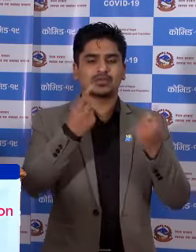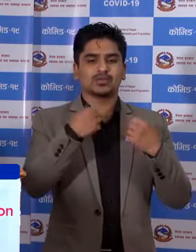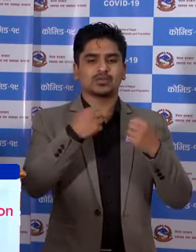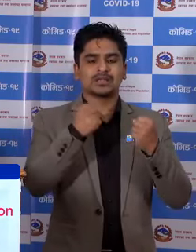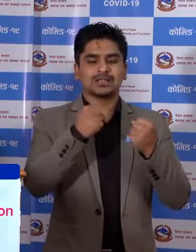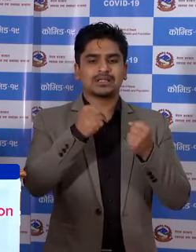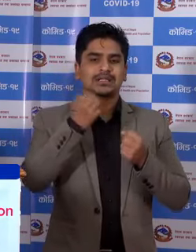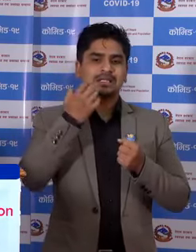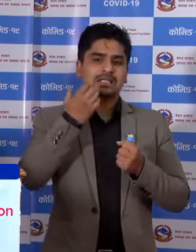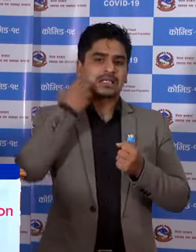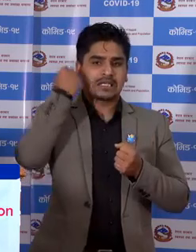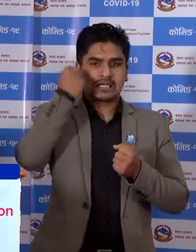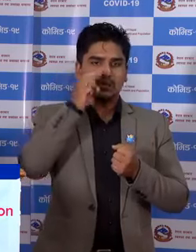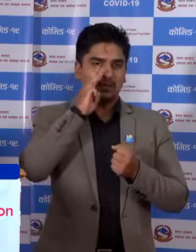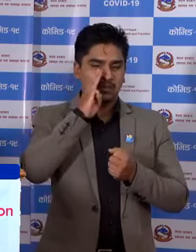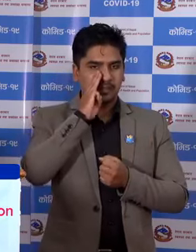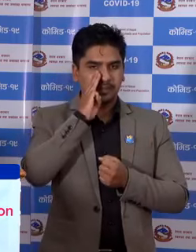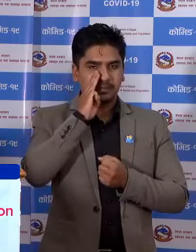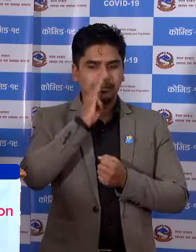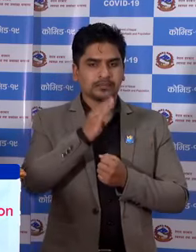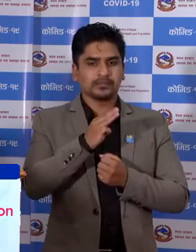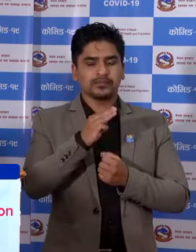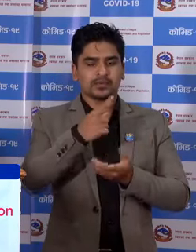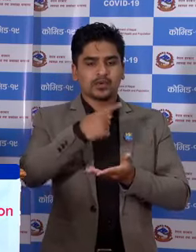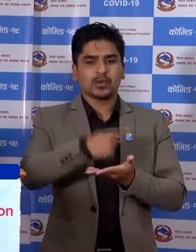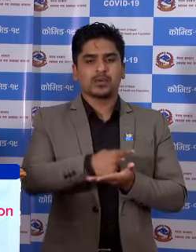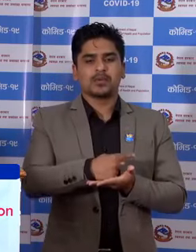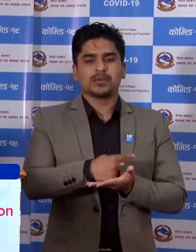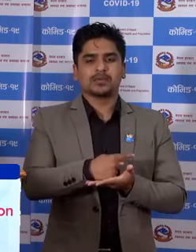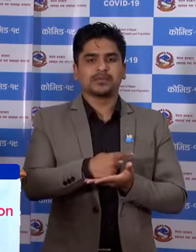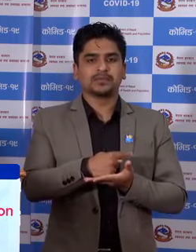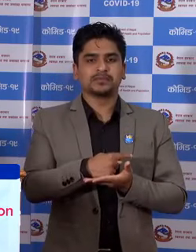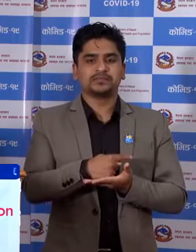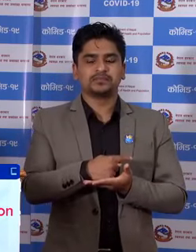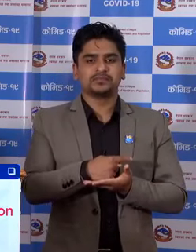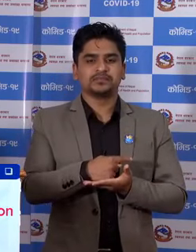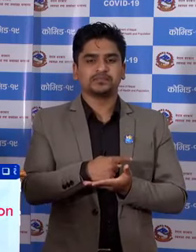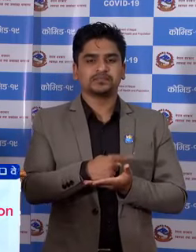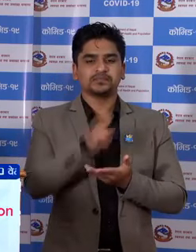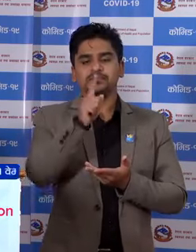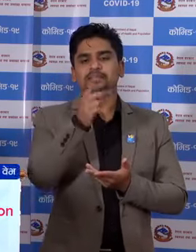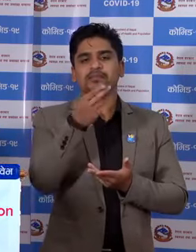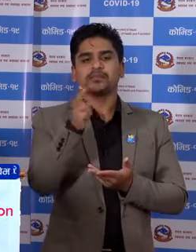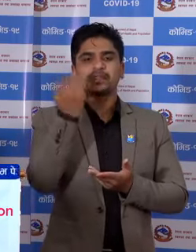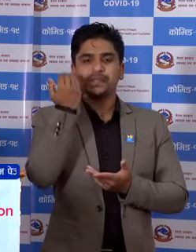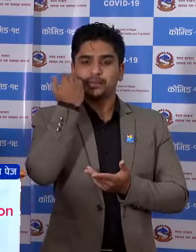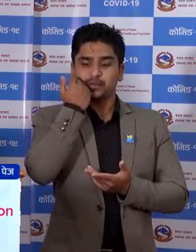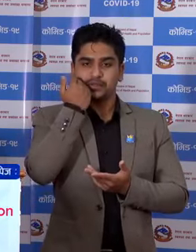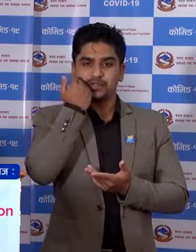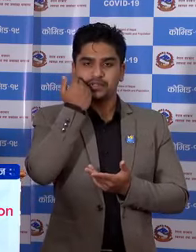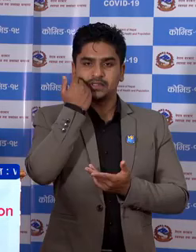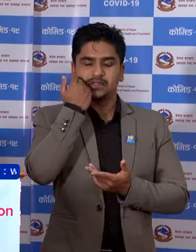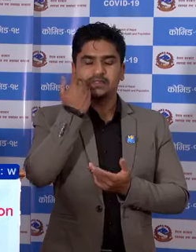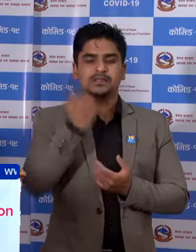परियोक्साला टेकू में कपिल वस्तु को 1 जना पूरुष